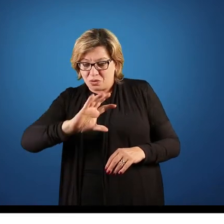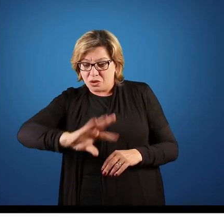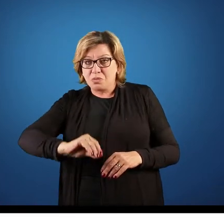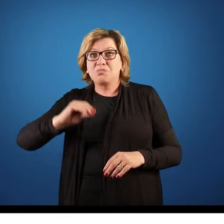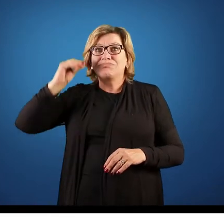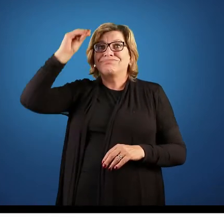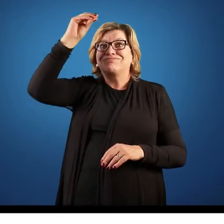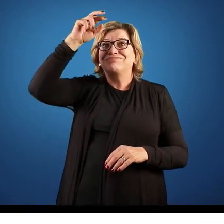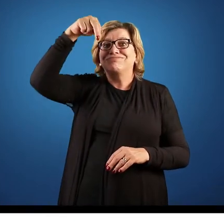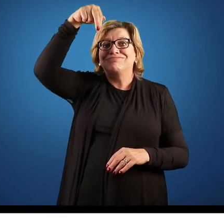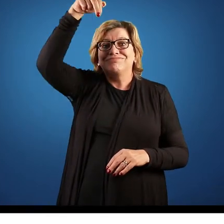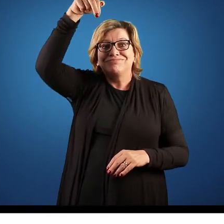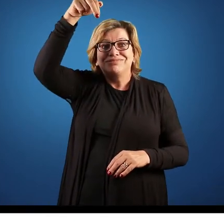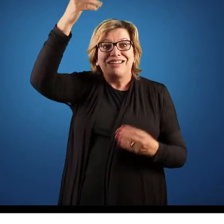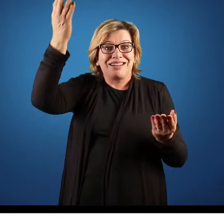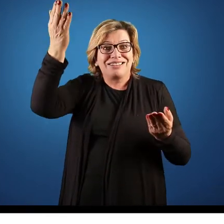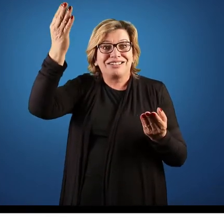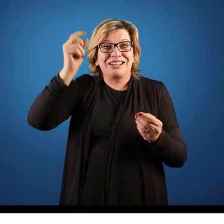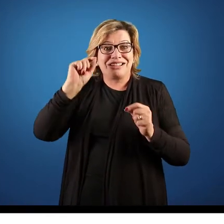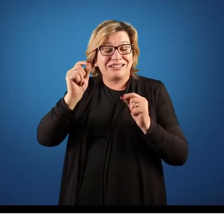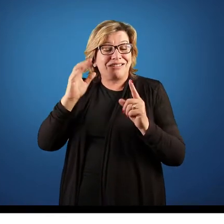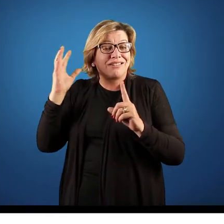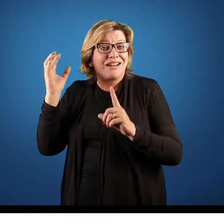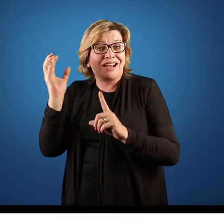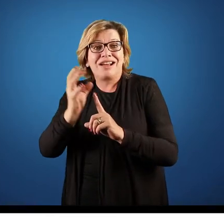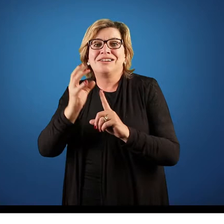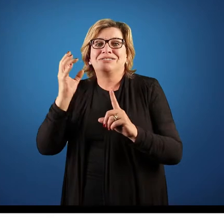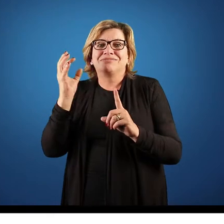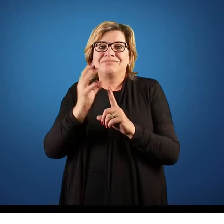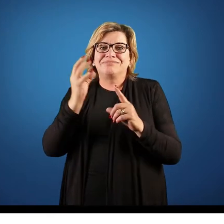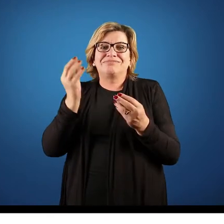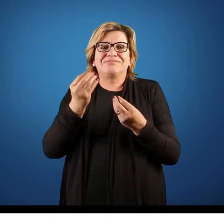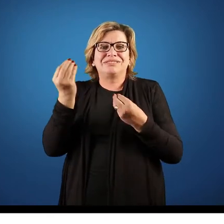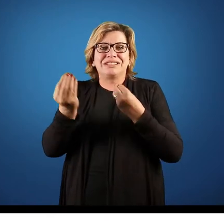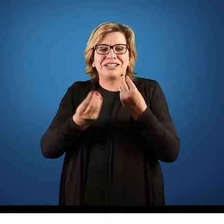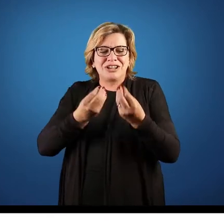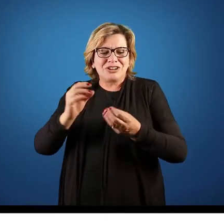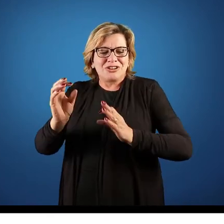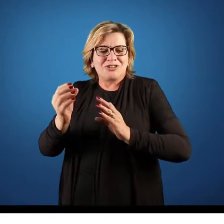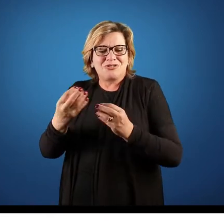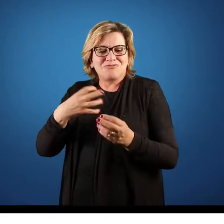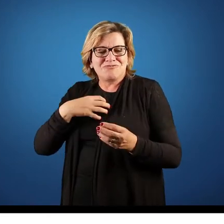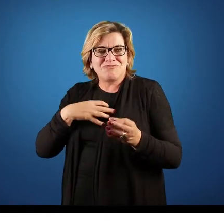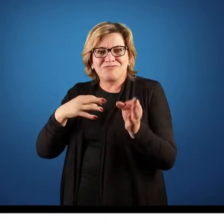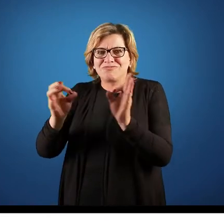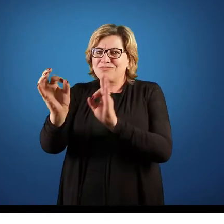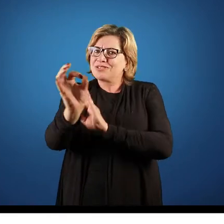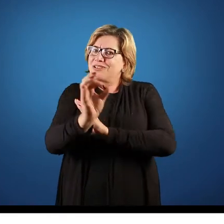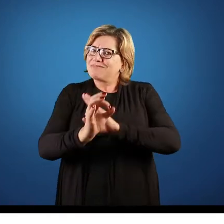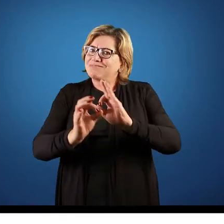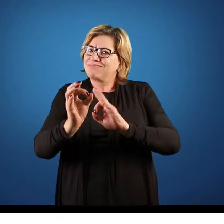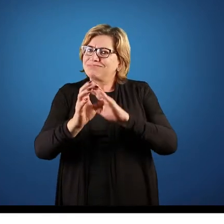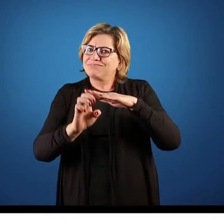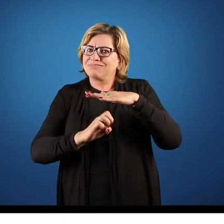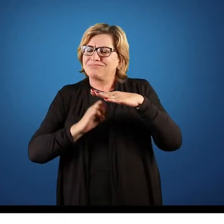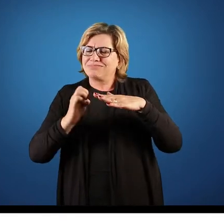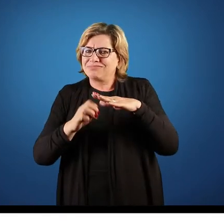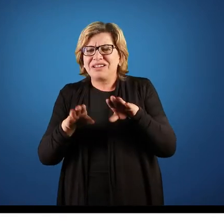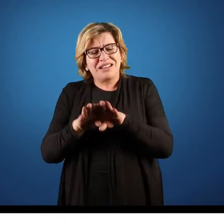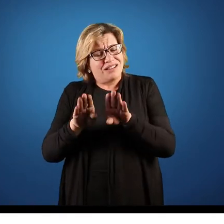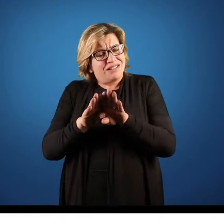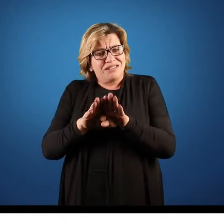vindo para o sul. Isso influencia muito, né? Com relação à governabilidade e até mesmo as instituições públicas, né? Serviços